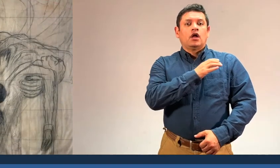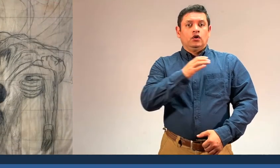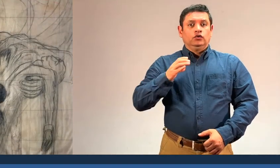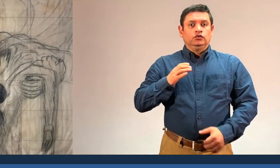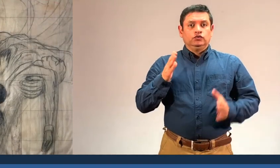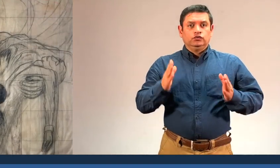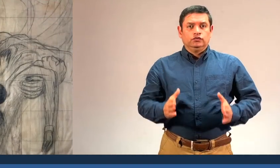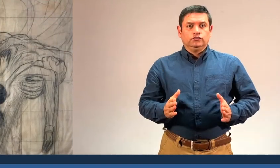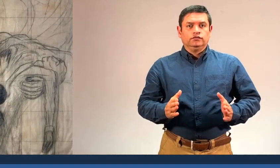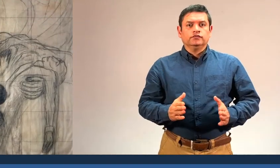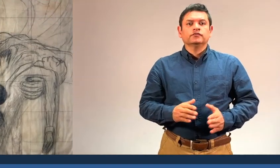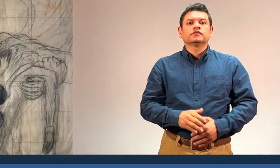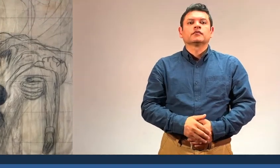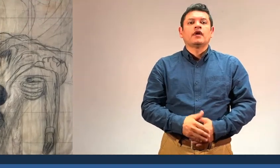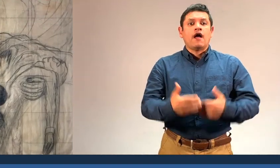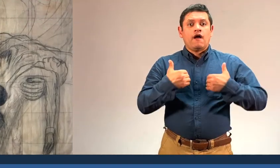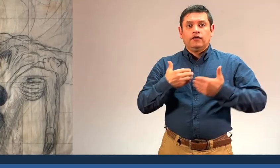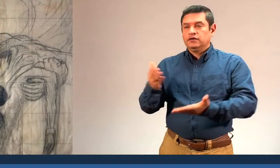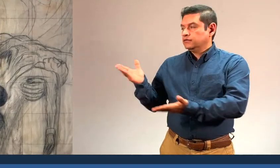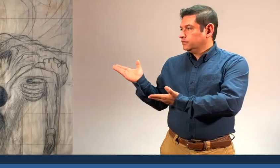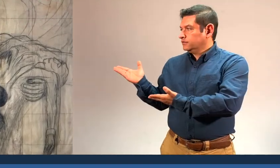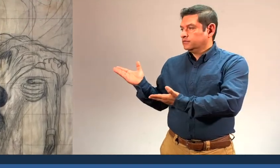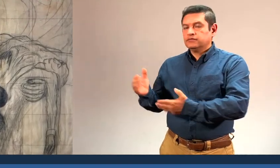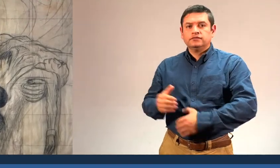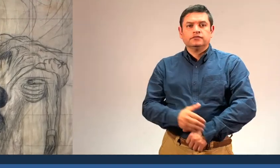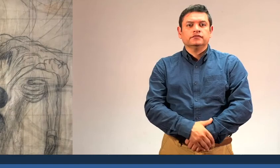The Facade of the Congress of Deputies,